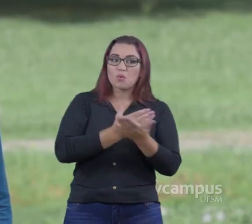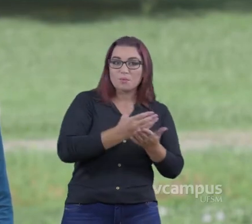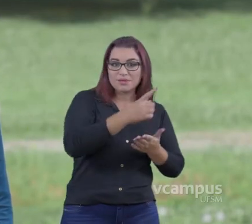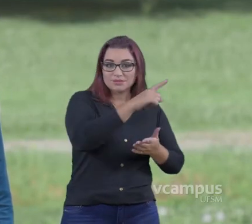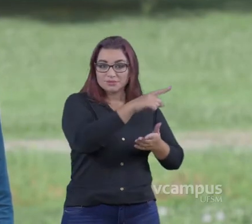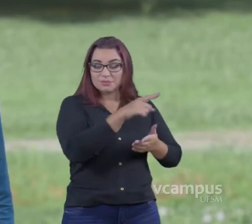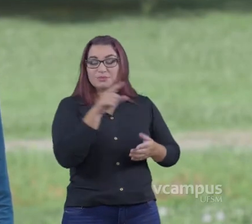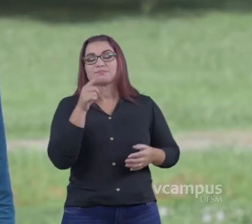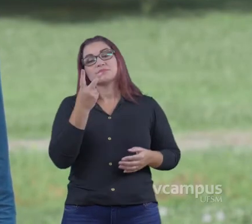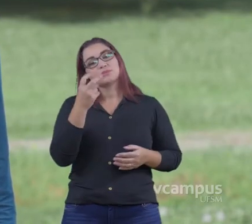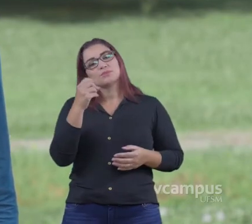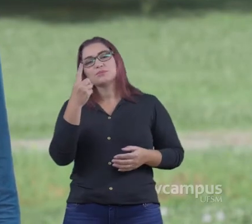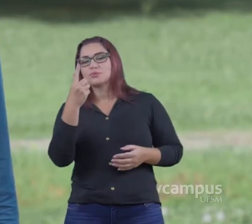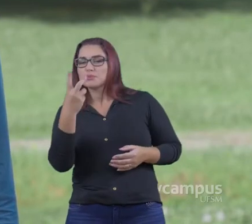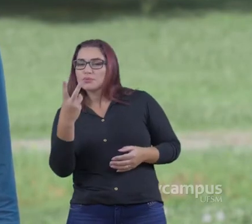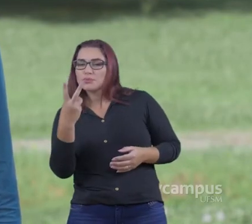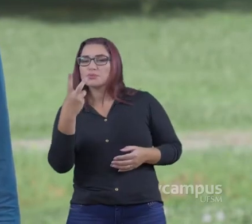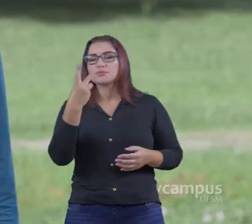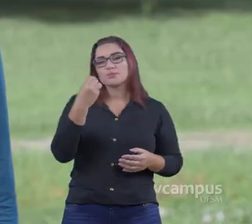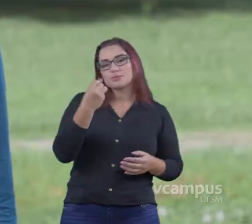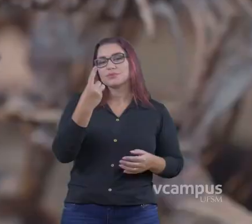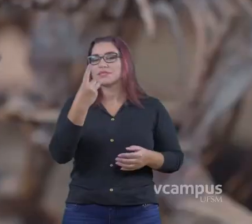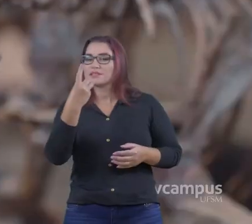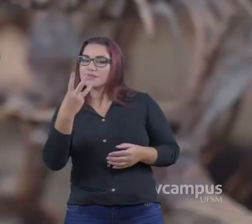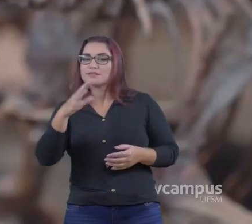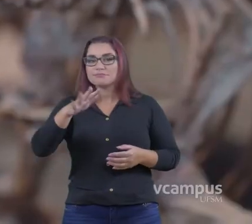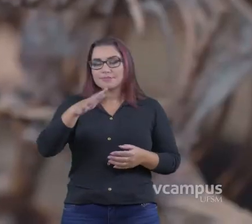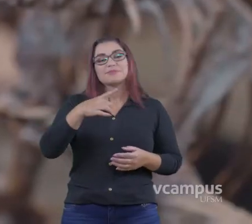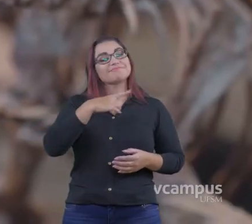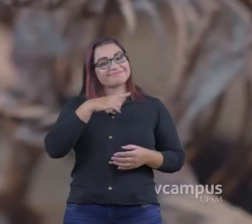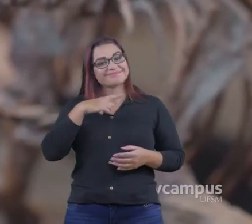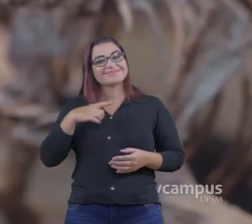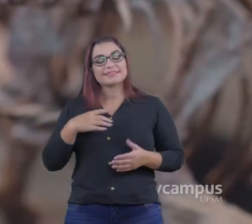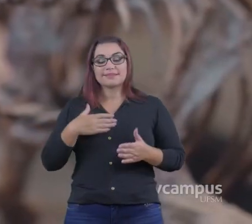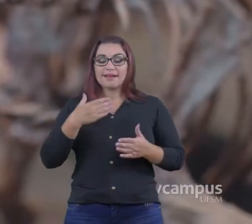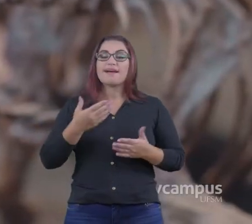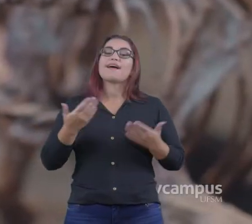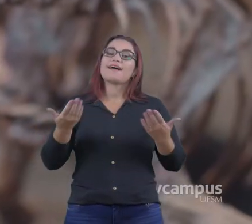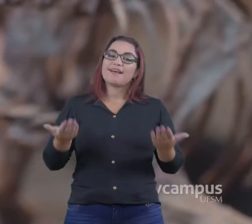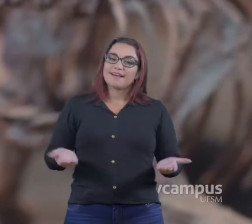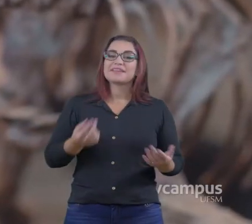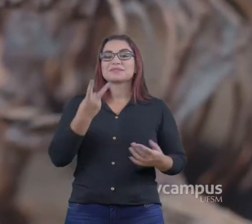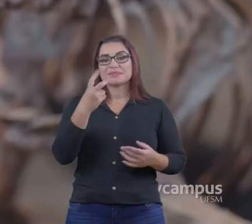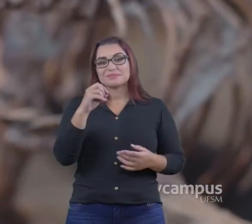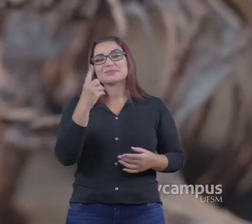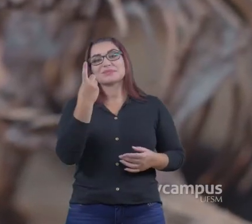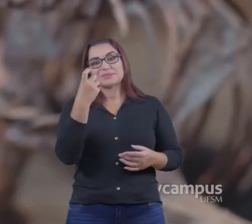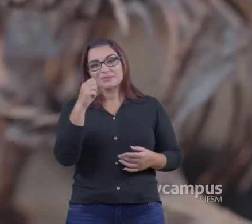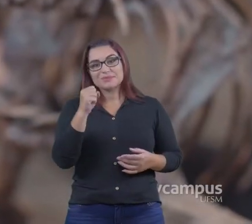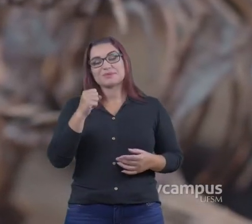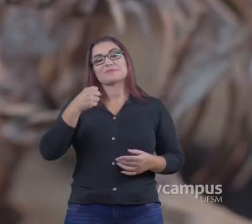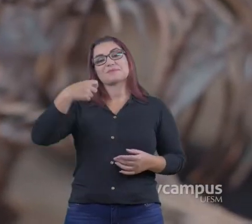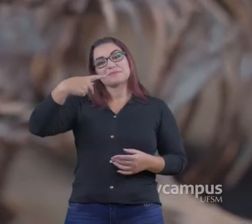2013, ações isoladas já vinham acontecendo nesses territórios E aí é o final do ano passado, então, que a Pró-Reitoria de Extensão